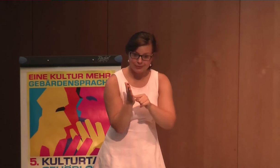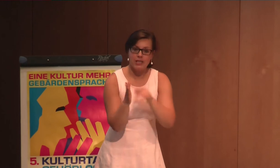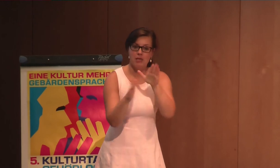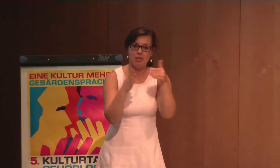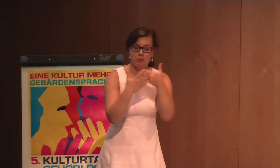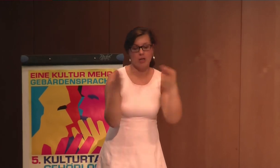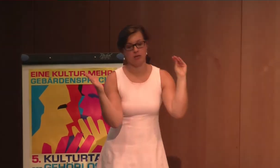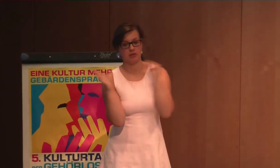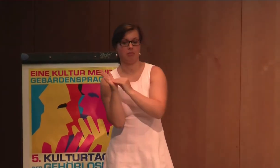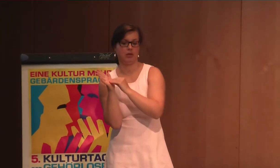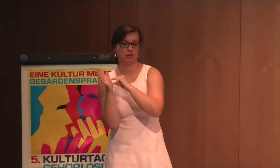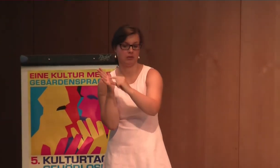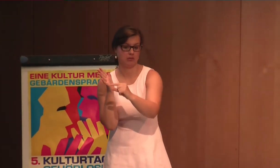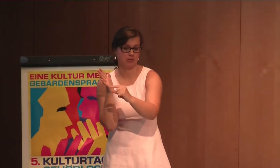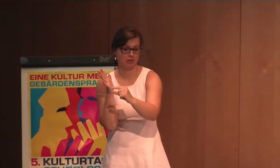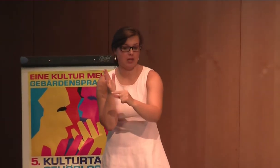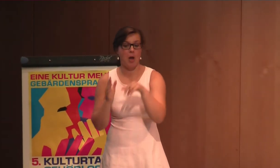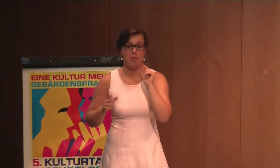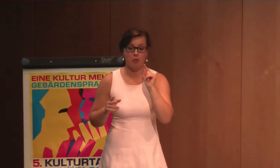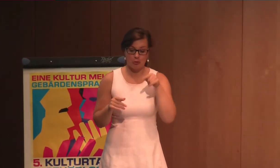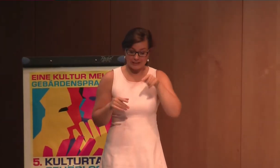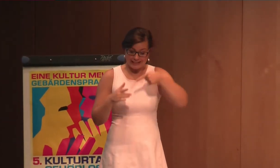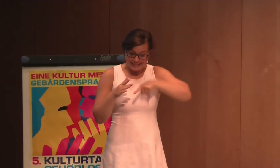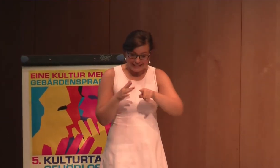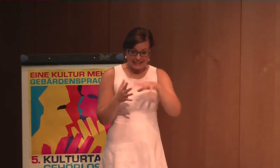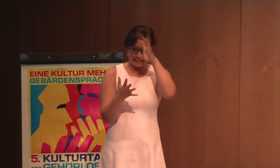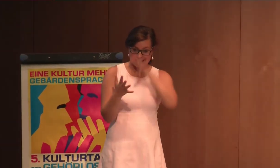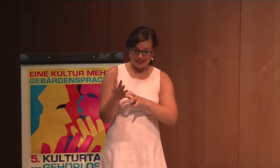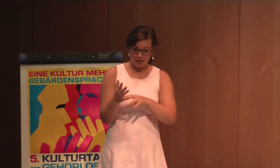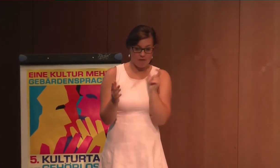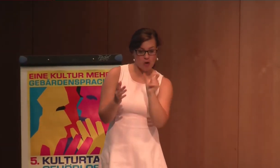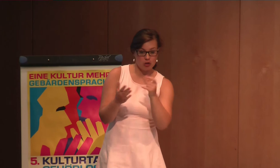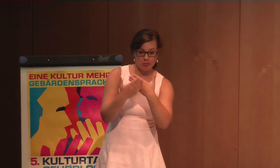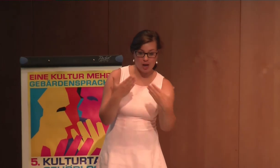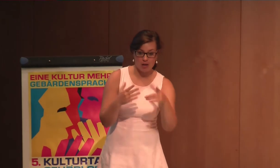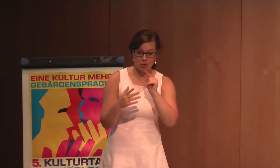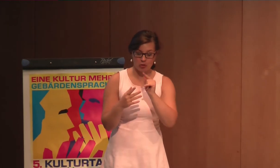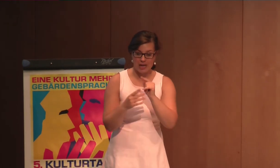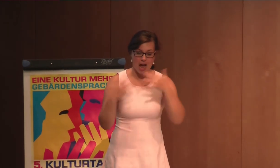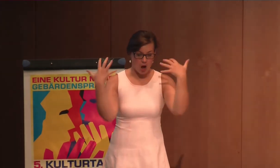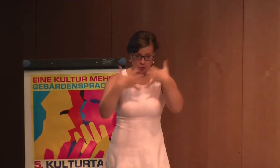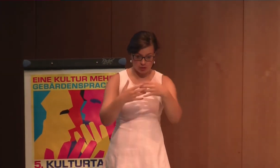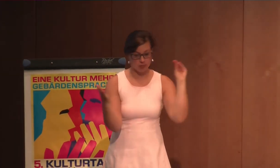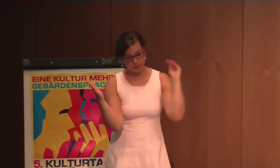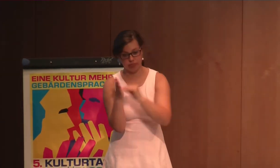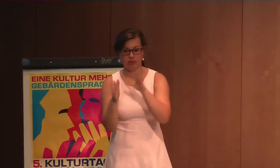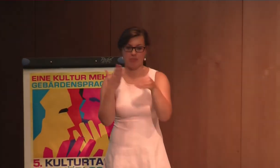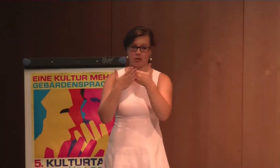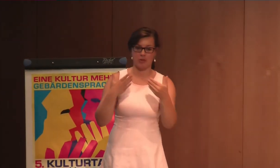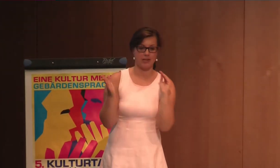Begriffsdefinition, Begriffsbestimmung, was sind Sprachen? Und da kommt das Wort Gebärdensprache eben